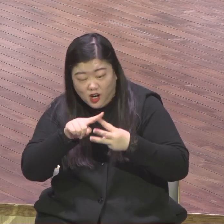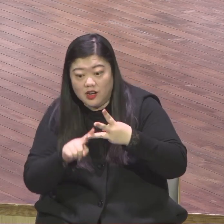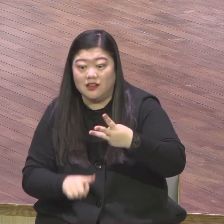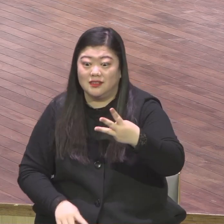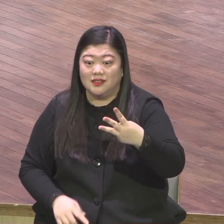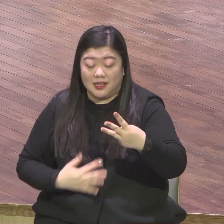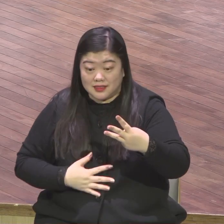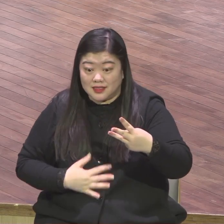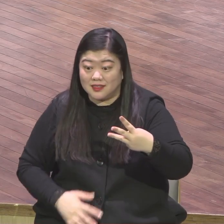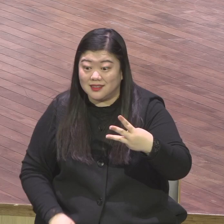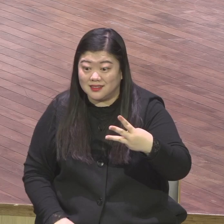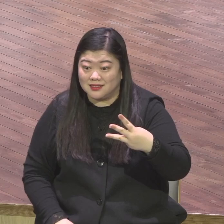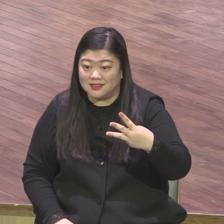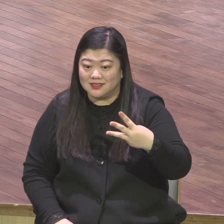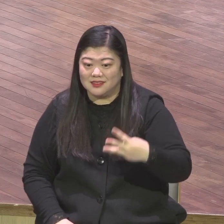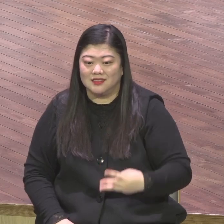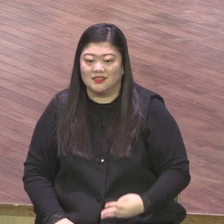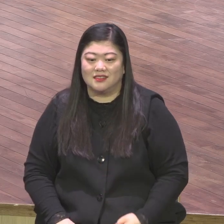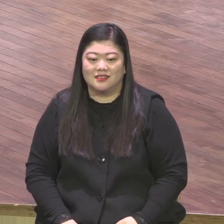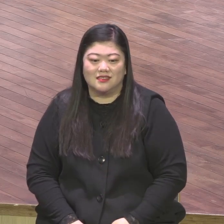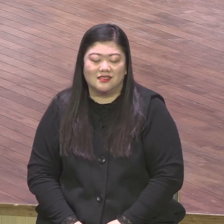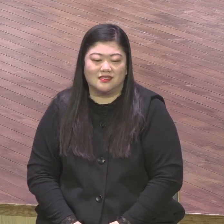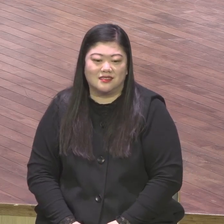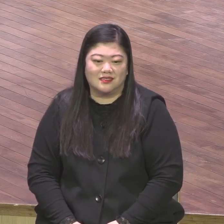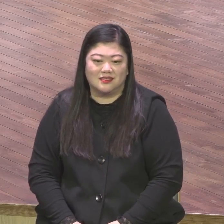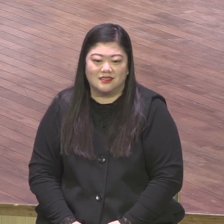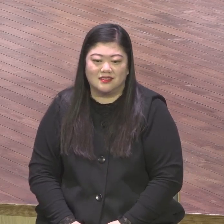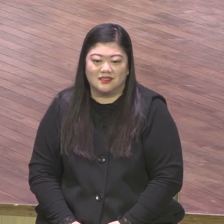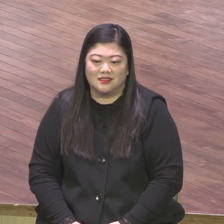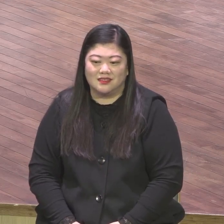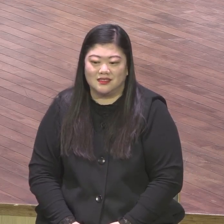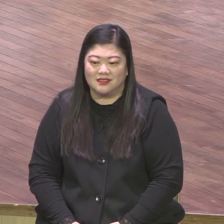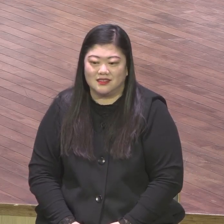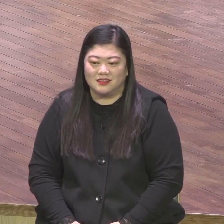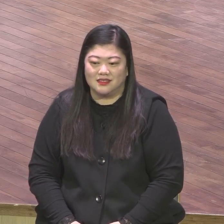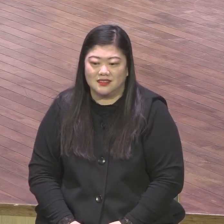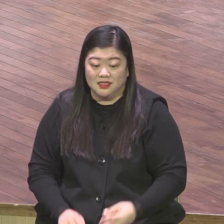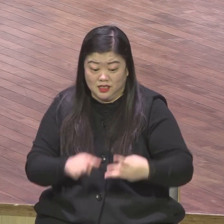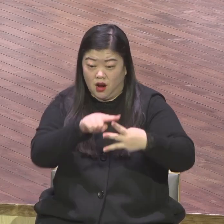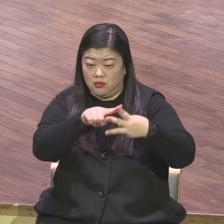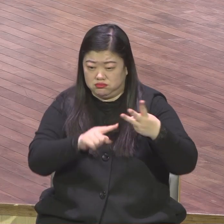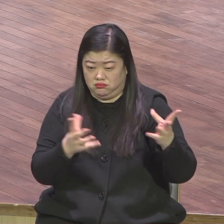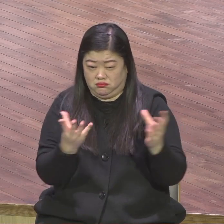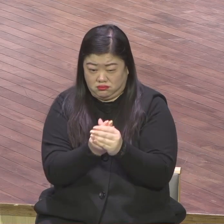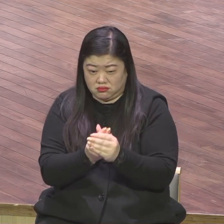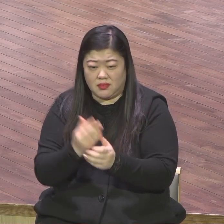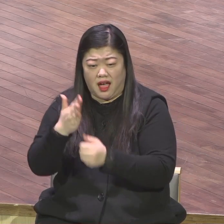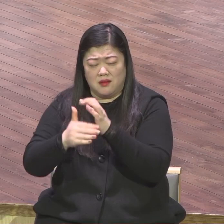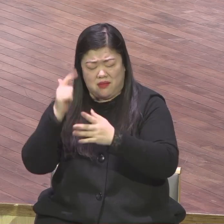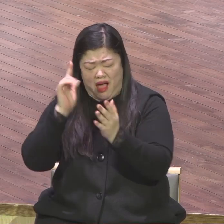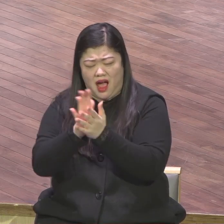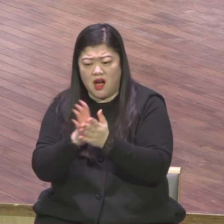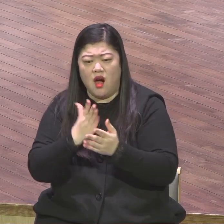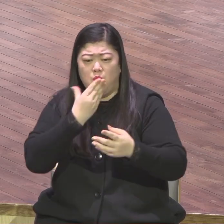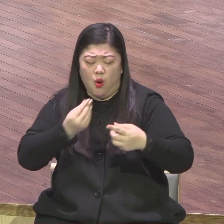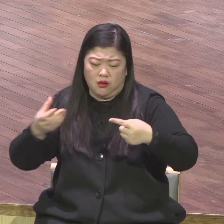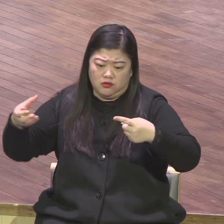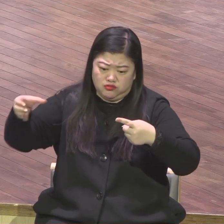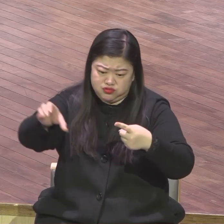하나님께 구하지도 않은 것도 다 주시는 축복의 원리 응답의 방법 그 나라와 그입니다 은약 기도를 먼저 해야 여러분